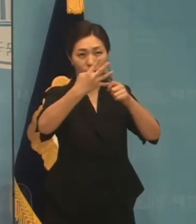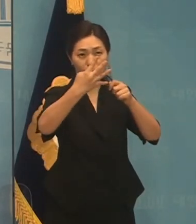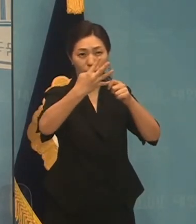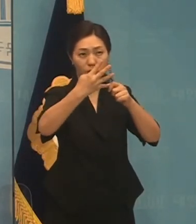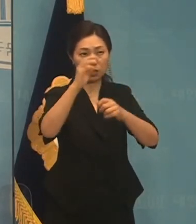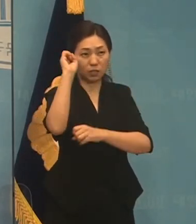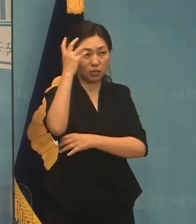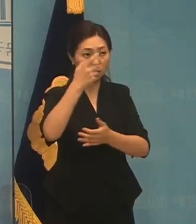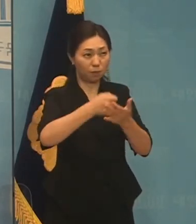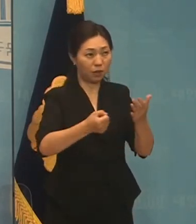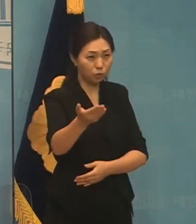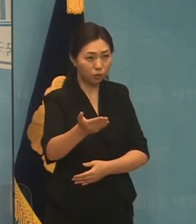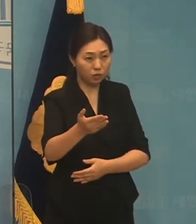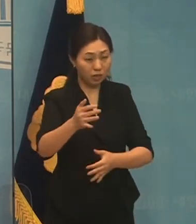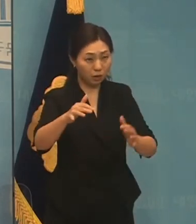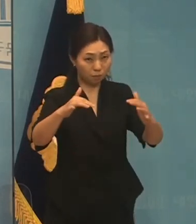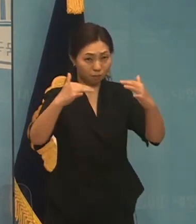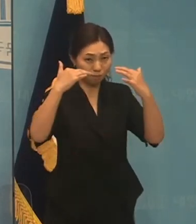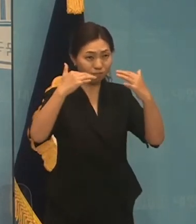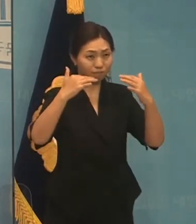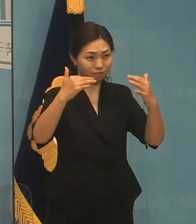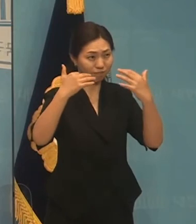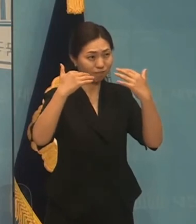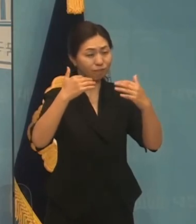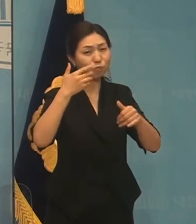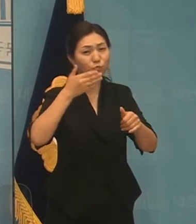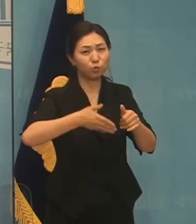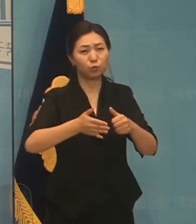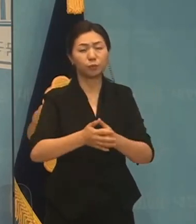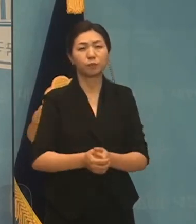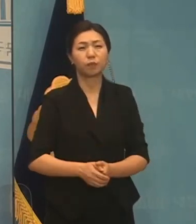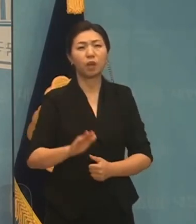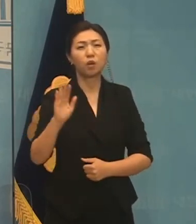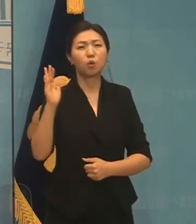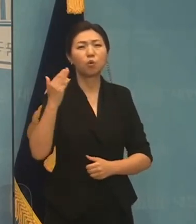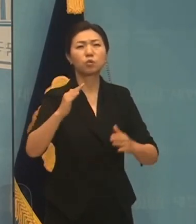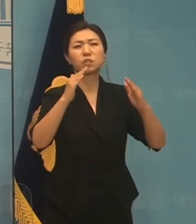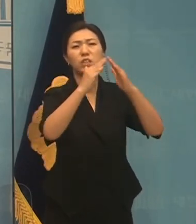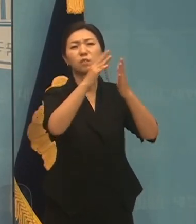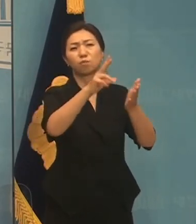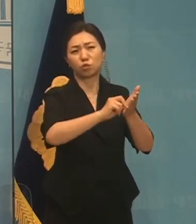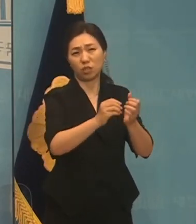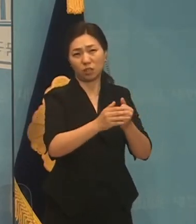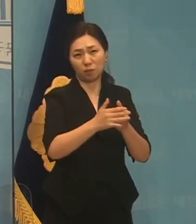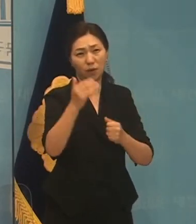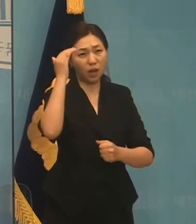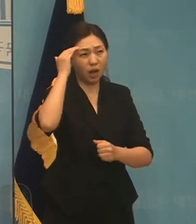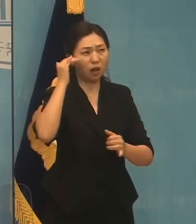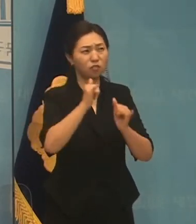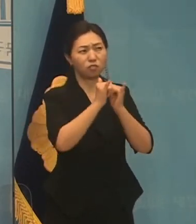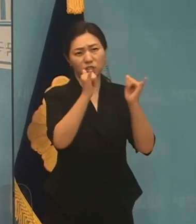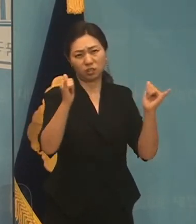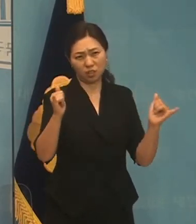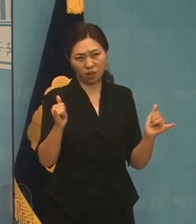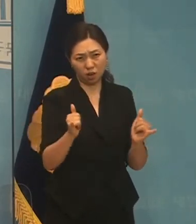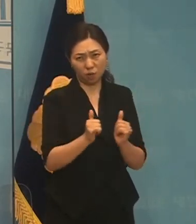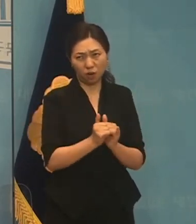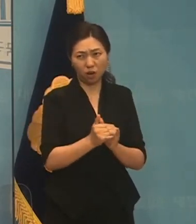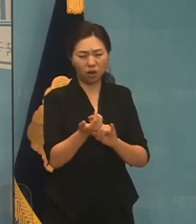여러분께서 이점 좀 주목해 봤는데요. 요즘 주택문제 때문에 우리 사회가 엄청난